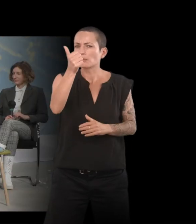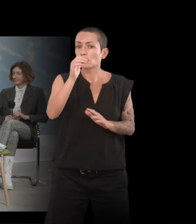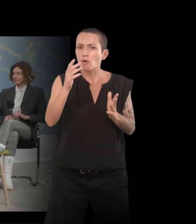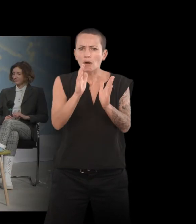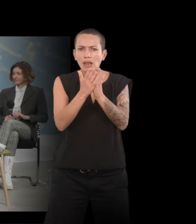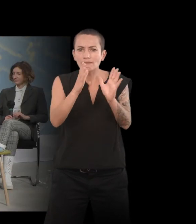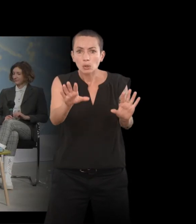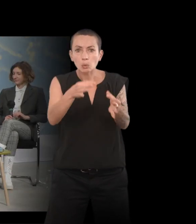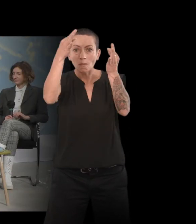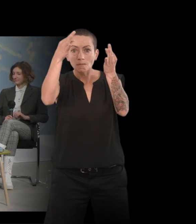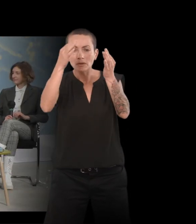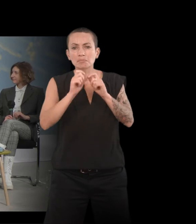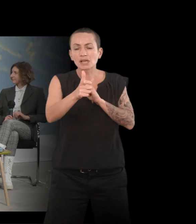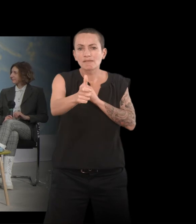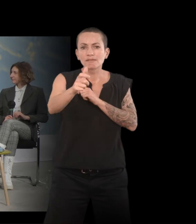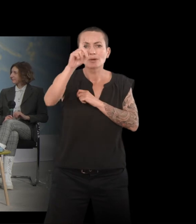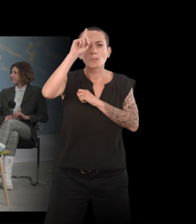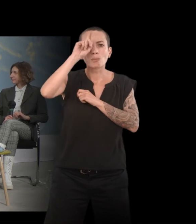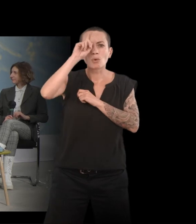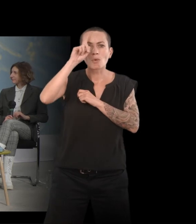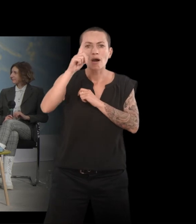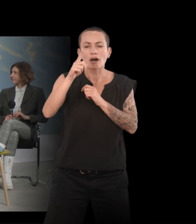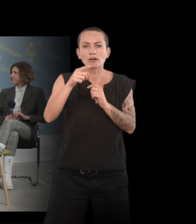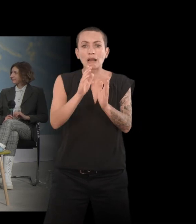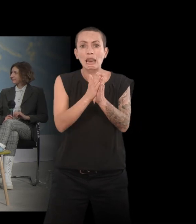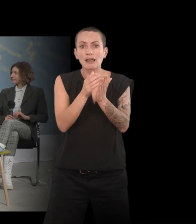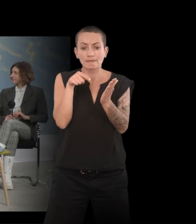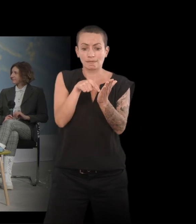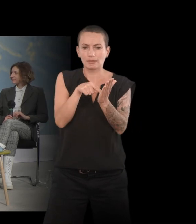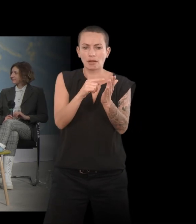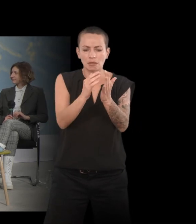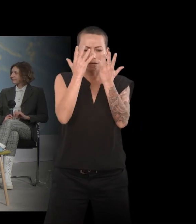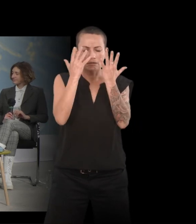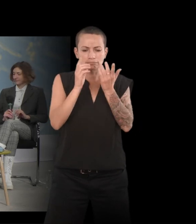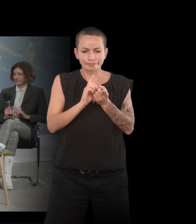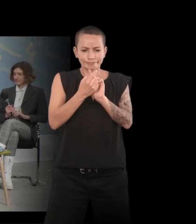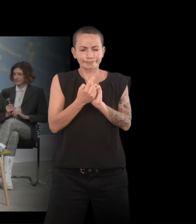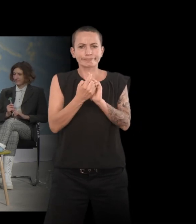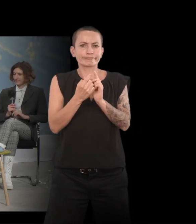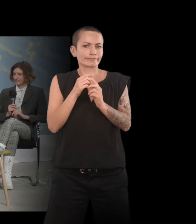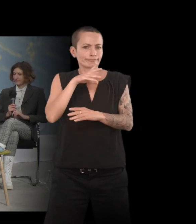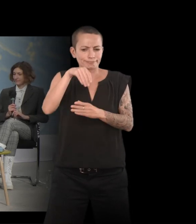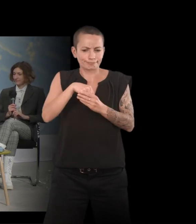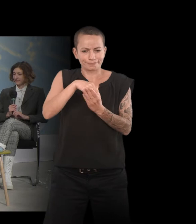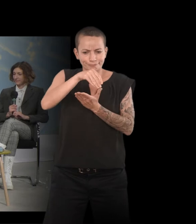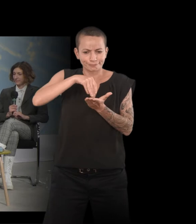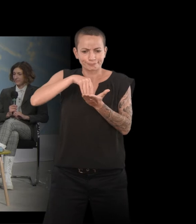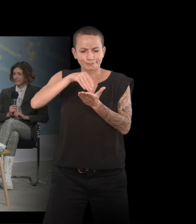rencontré et ensuite, pourquoi est-ce qu'il vous a inspiré au point d'en faire un fragment et de citer le travail